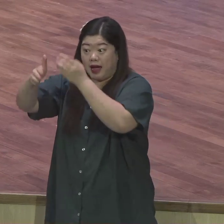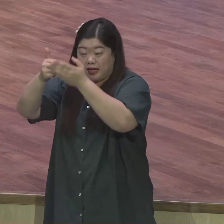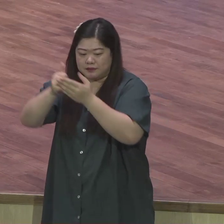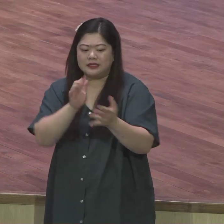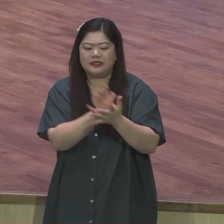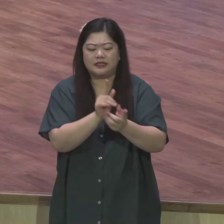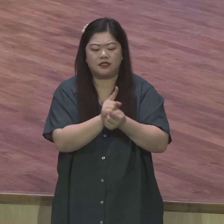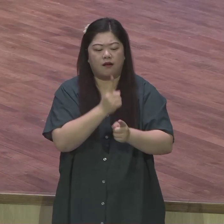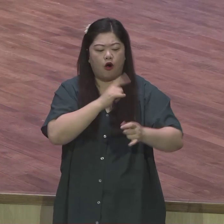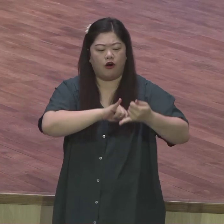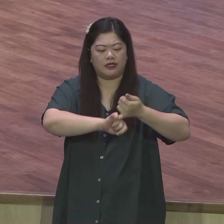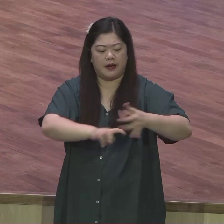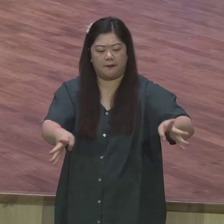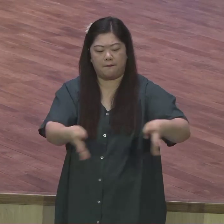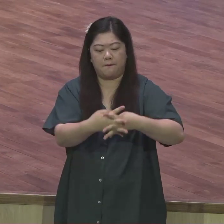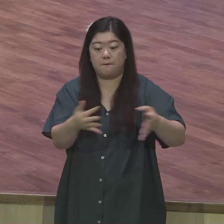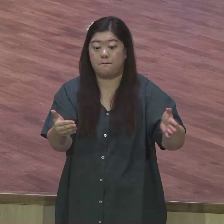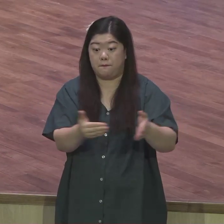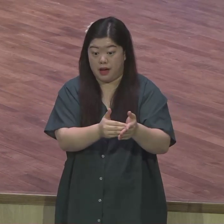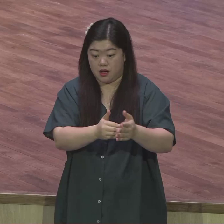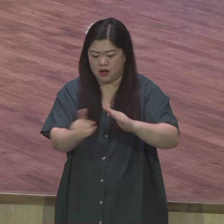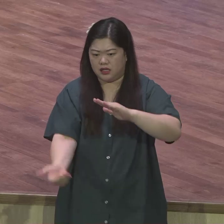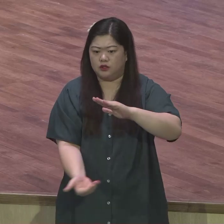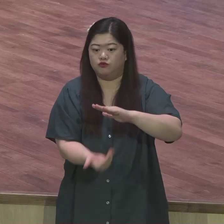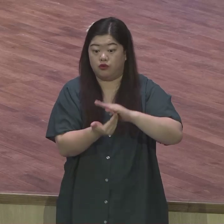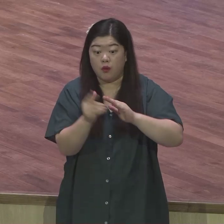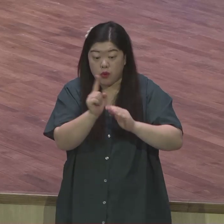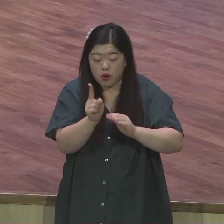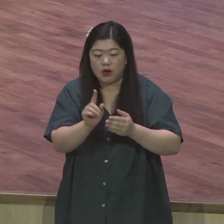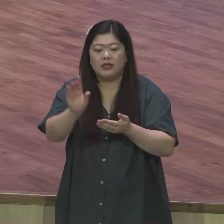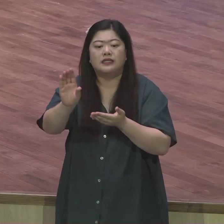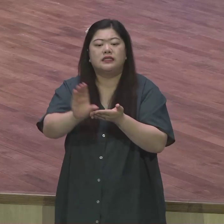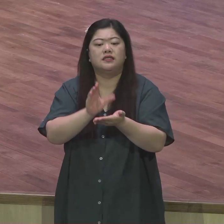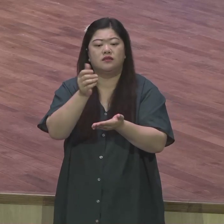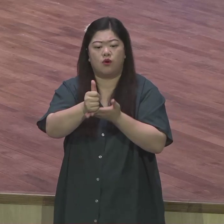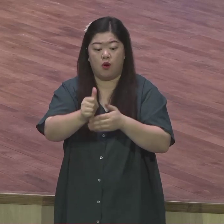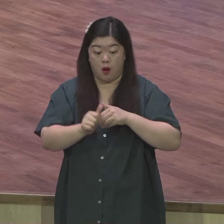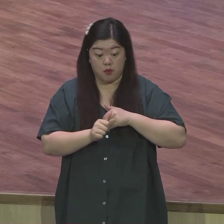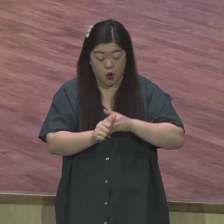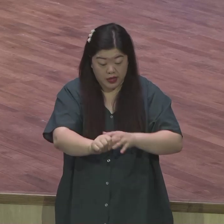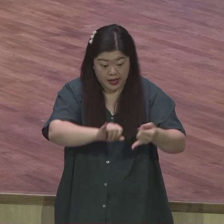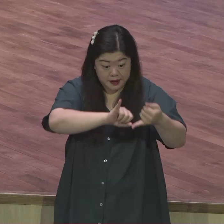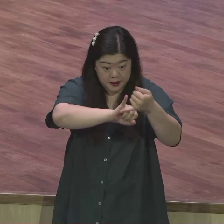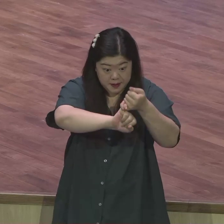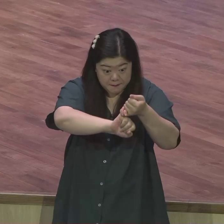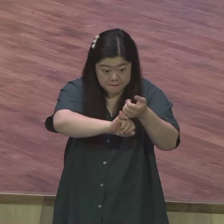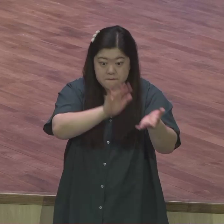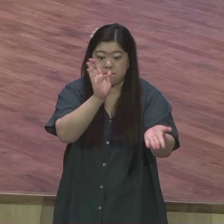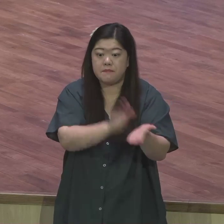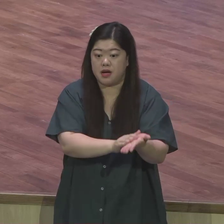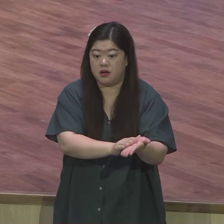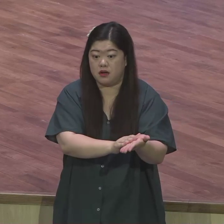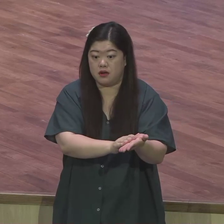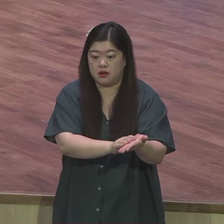체결하시고 성추시켜 나갔어요 가장 중요한 메시아 언약을 그들에게 주었어요 그들에게만 주었어요